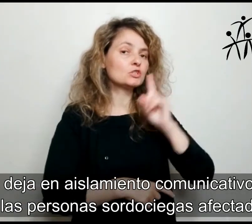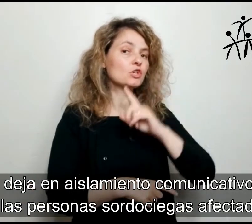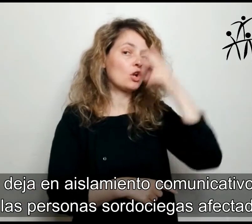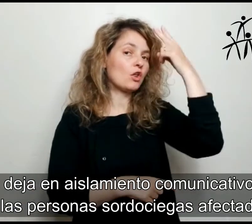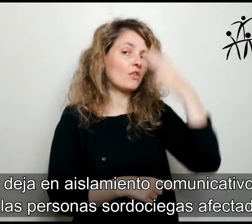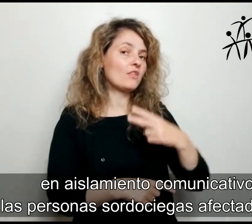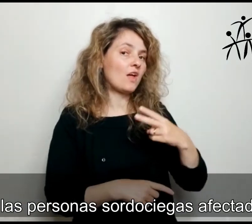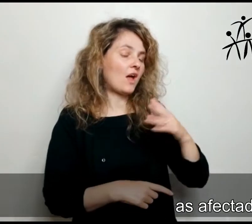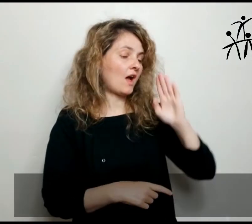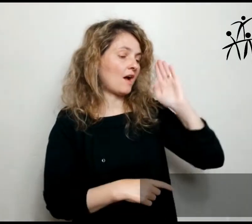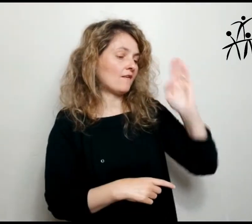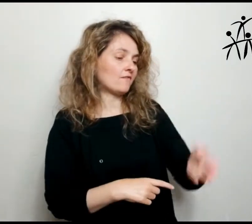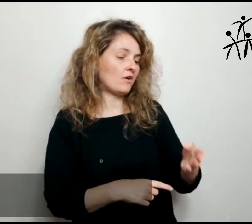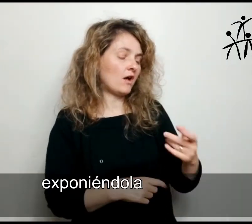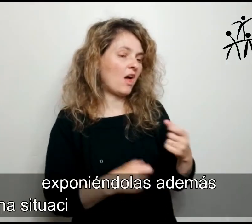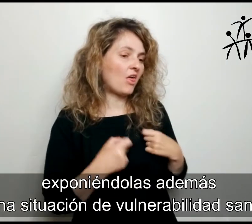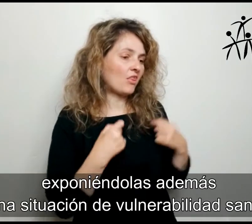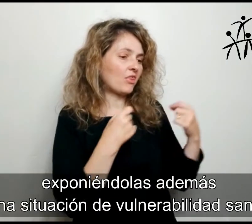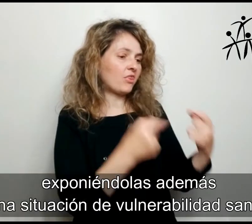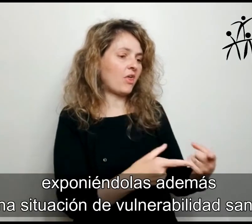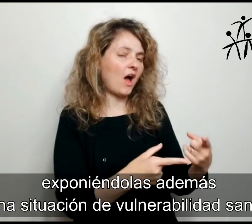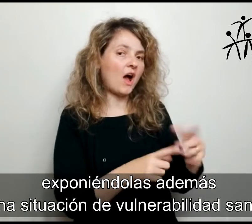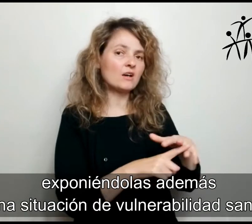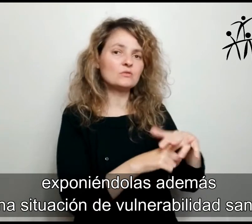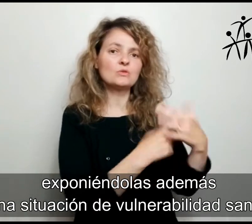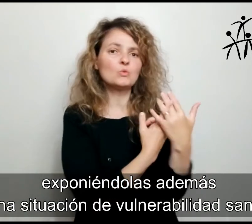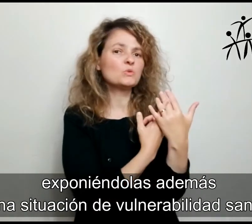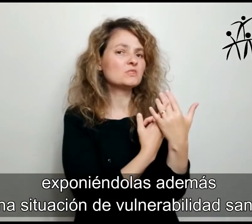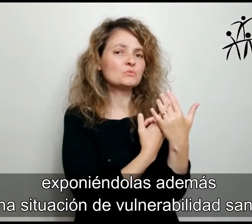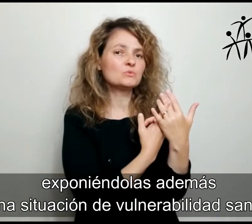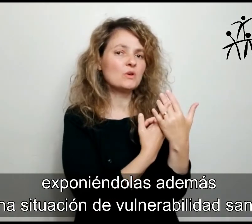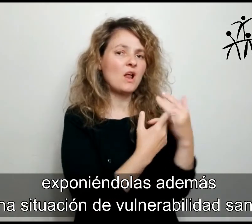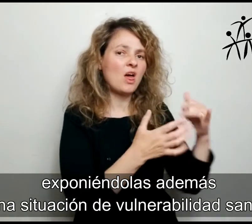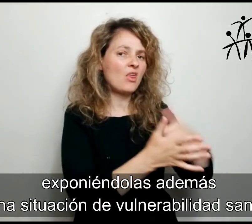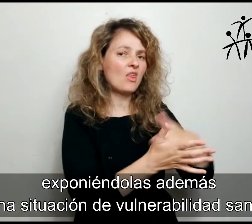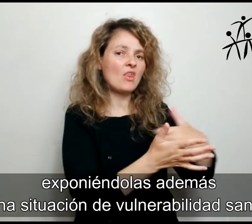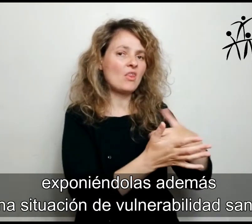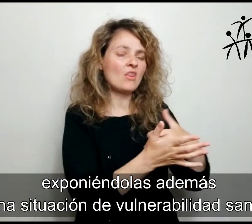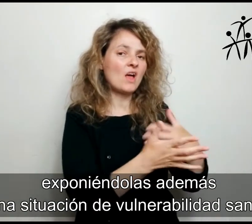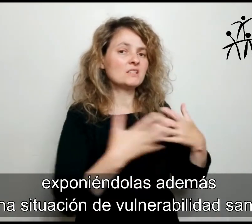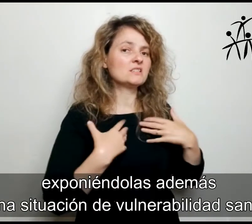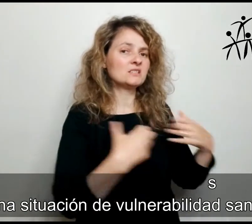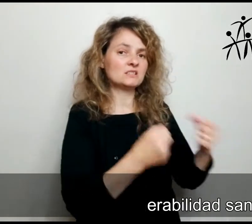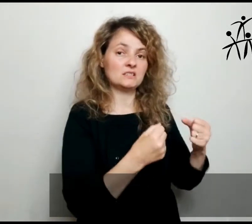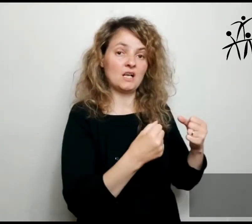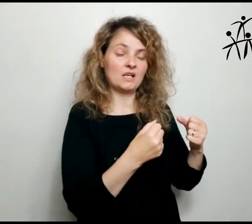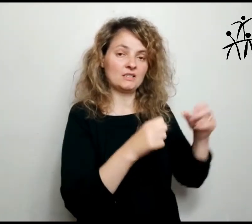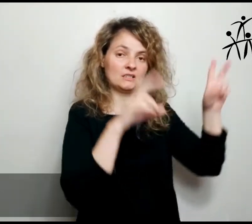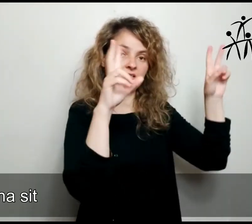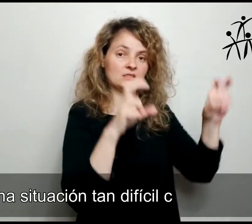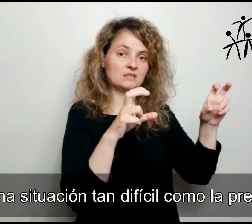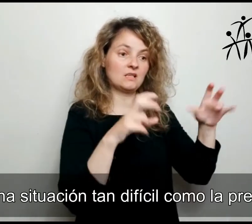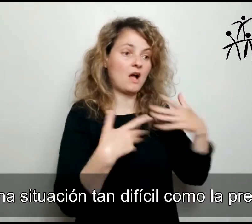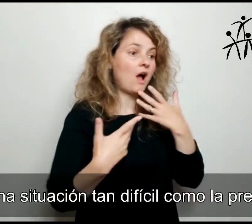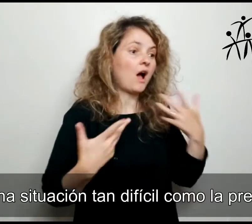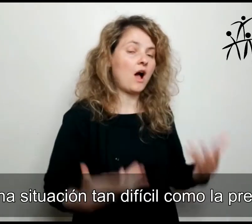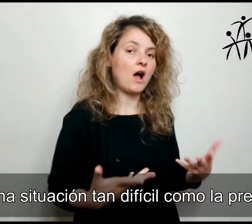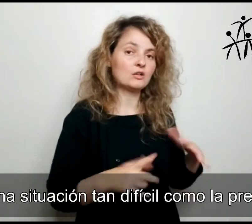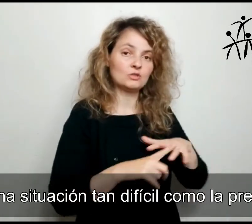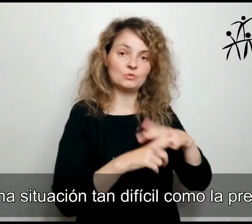afectadas, exponiéndolas además a una situación de vulnerabilidad sanitaria en una situación tan